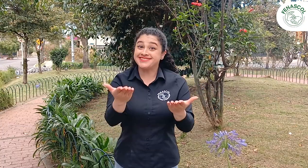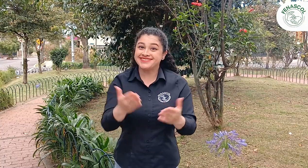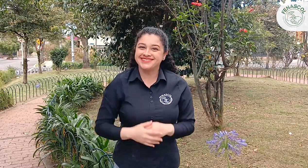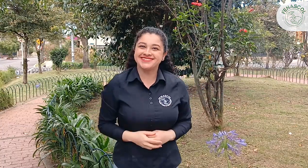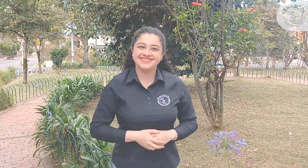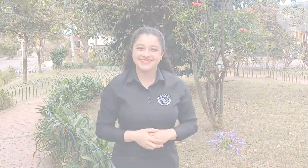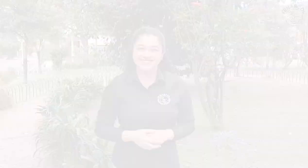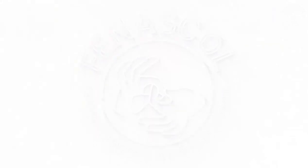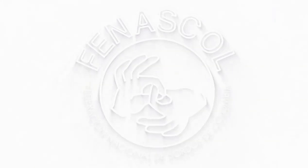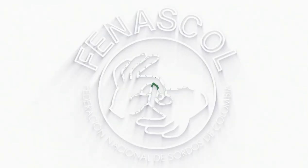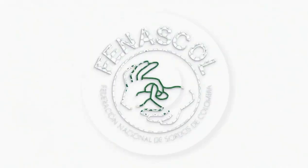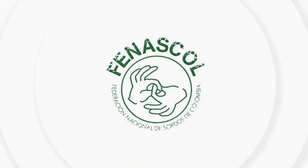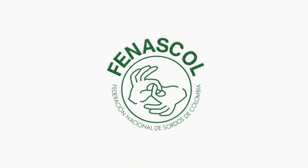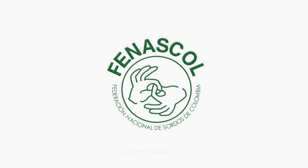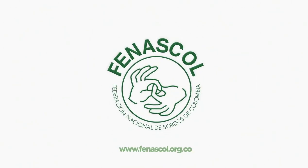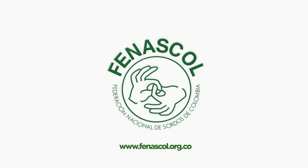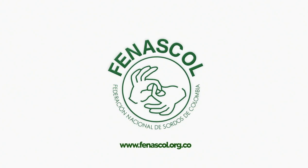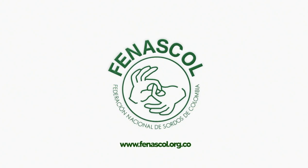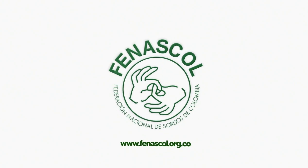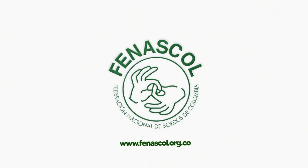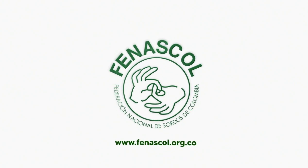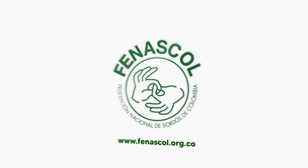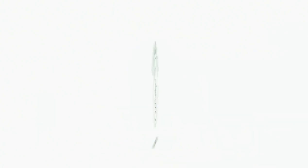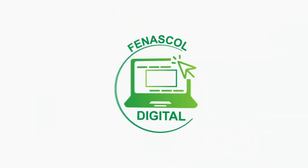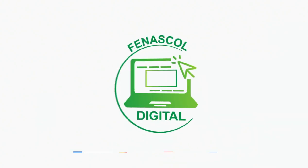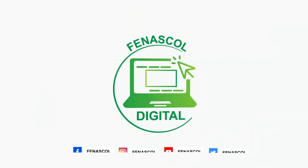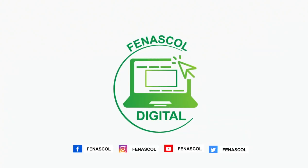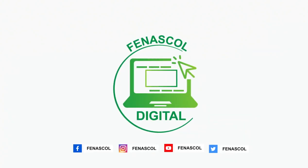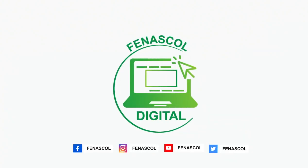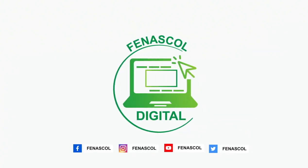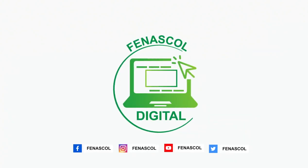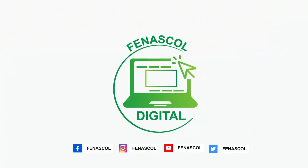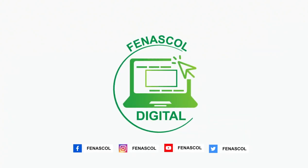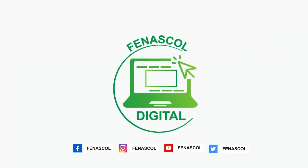¡Gracias! ¡Gracias! ¡Gracias! Gracias por ver el video